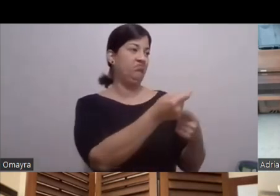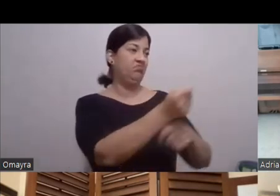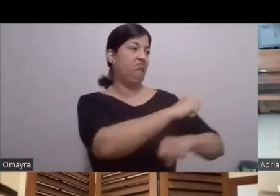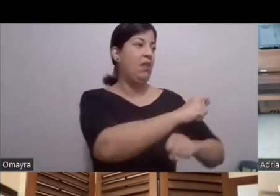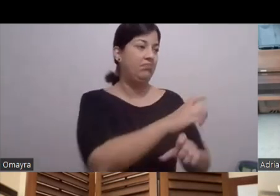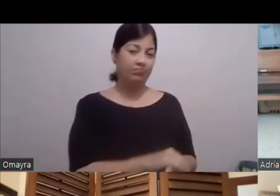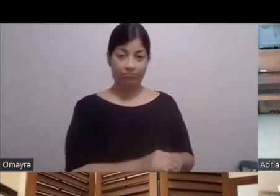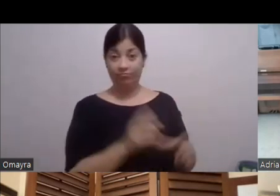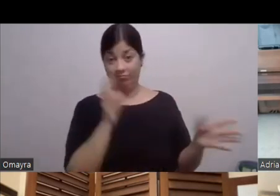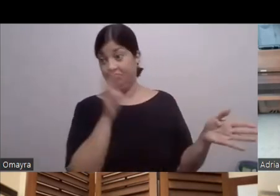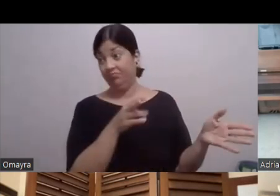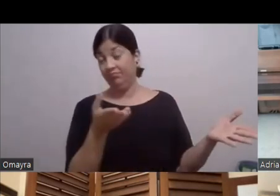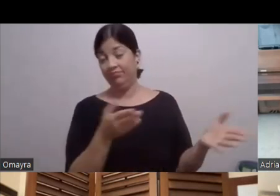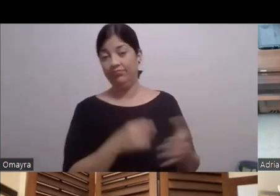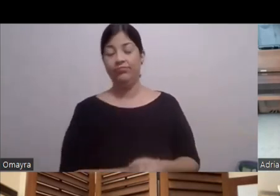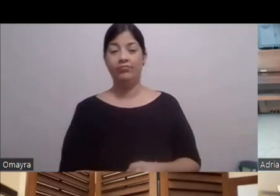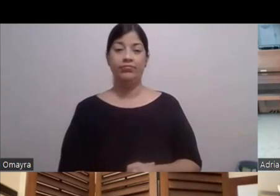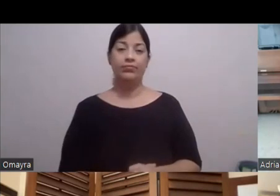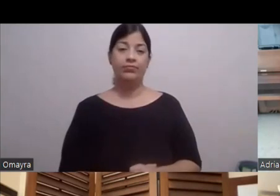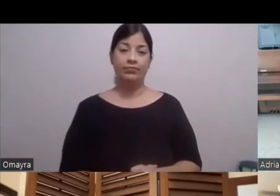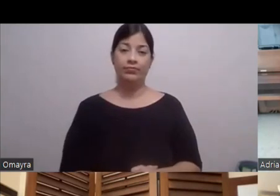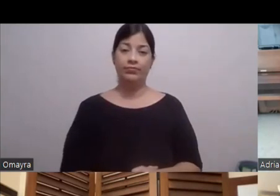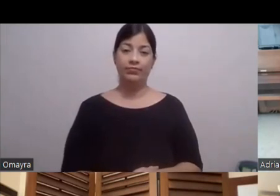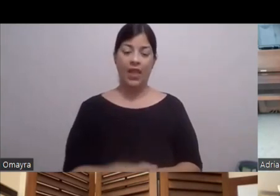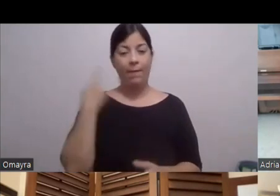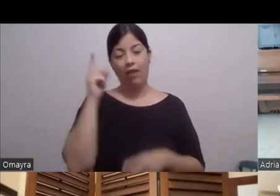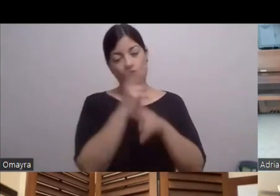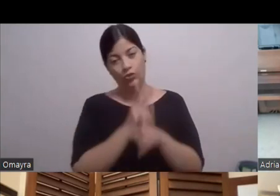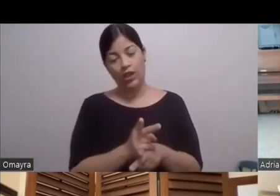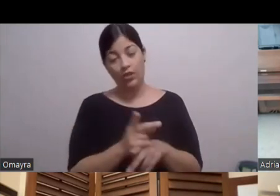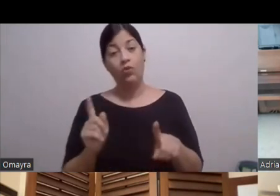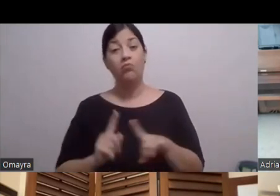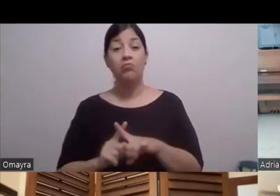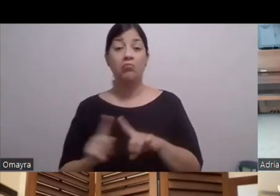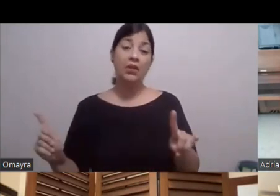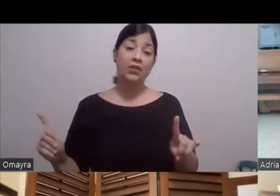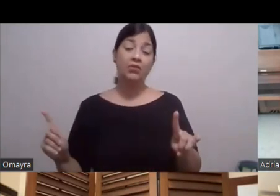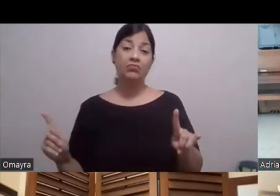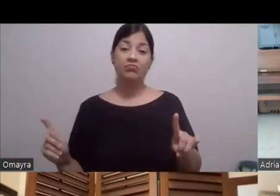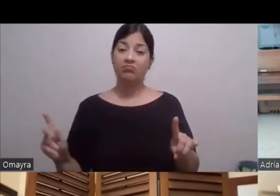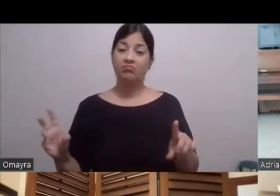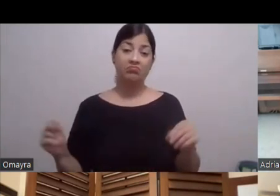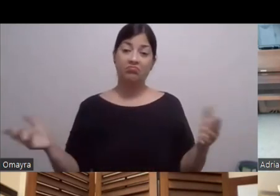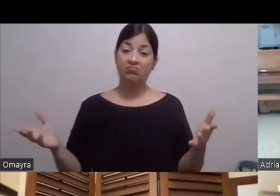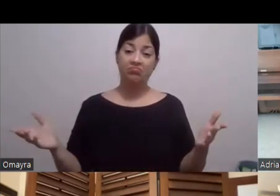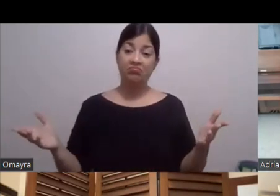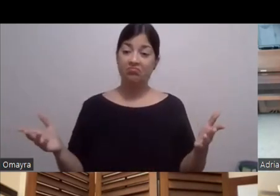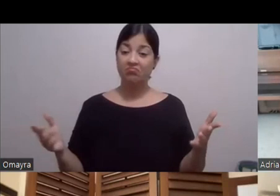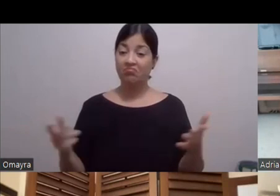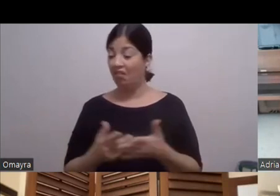que va a explotar Este Cosa de que uno tuviera Precaución Pero No Y tirarte para aquí Tirarte para allá Pues siempre ponen Matres